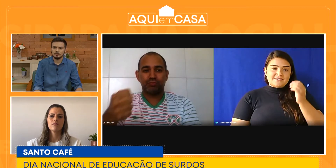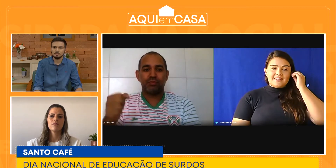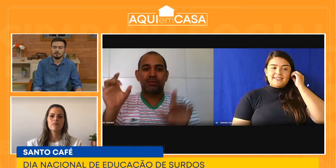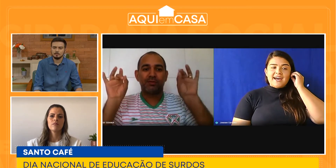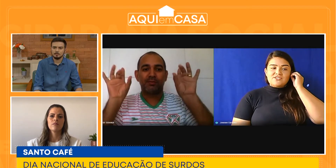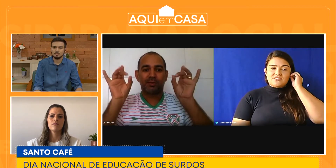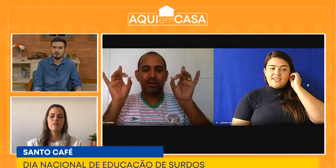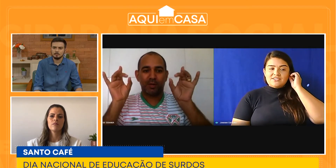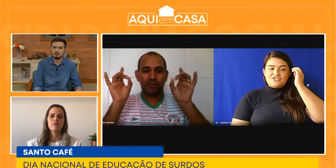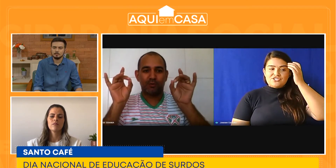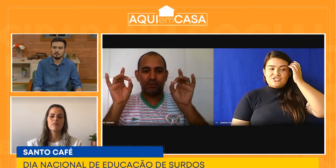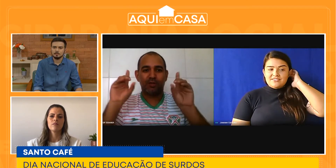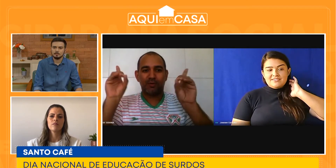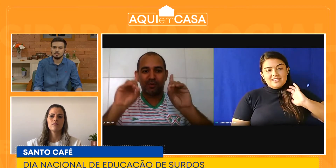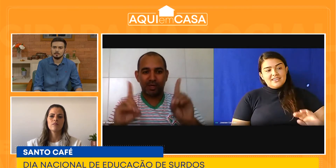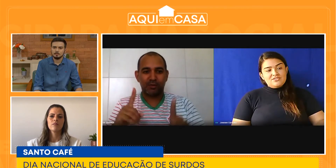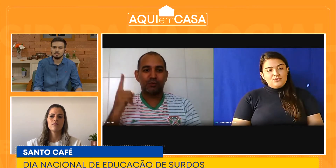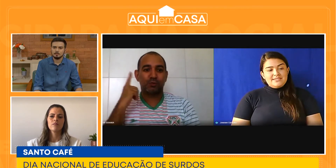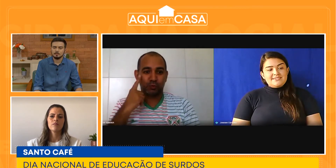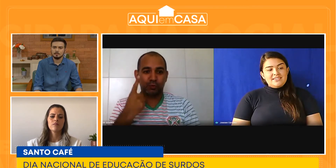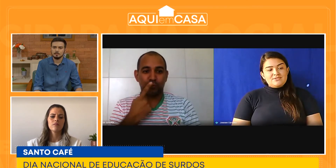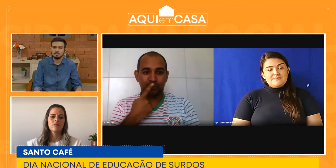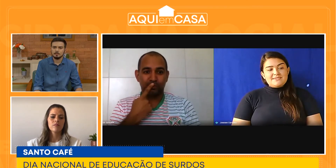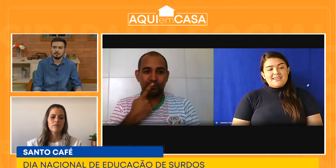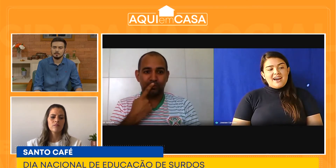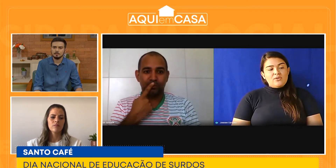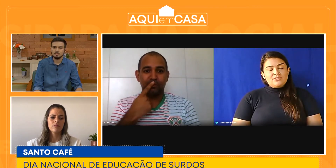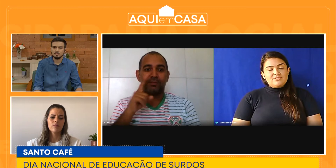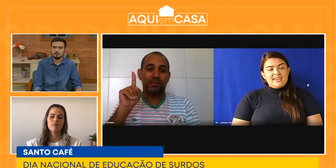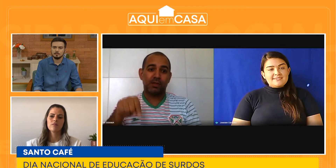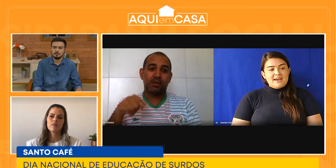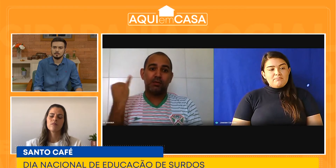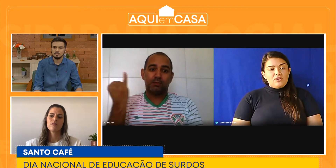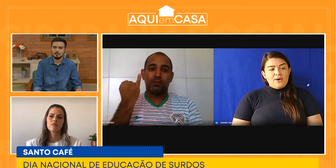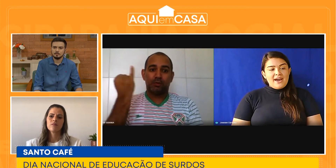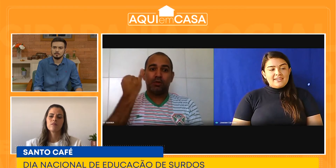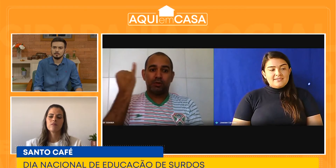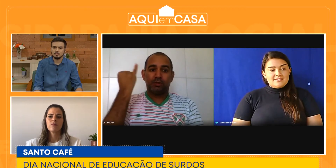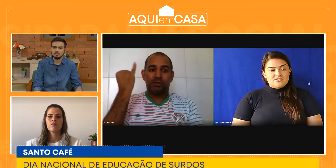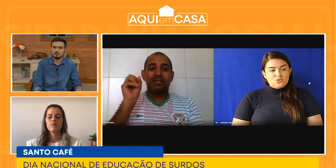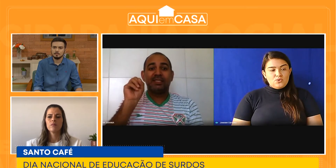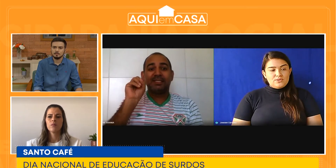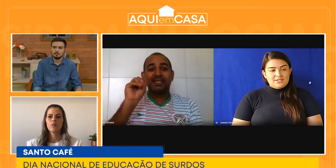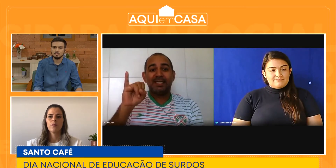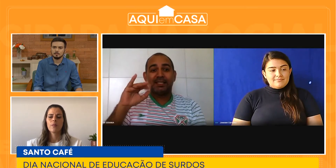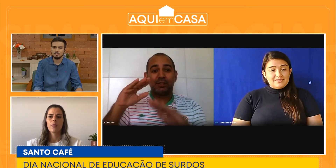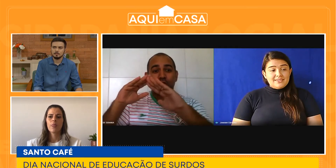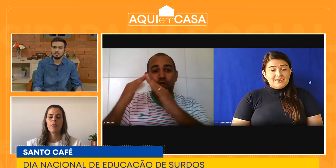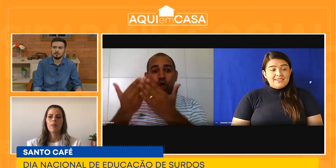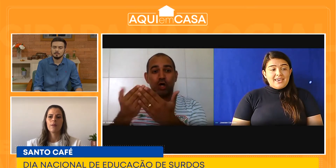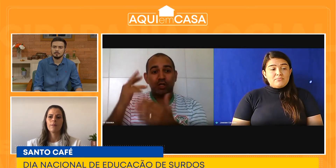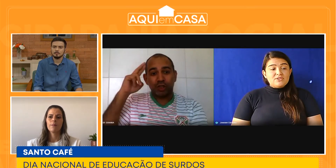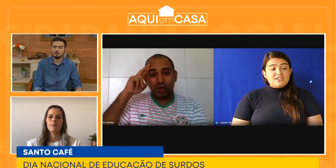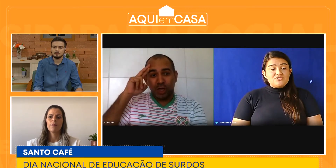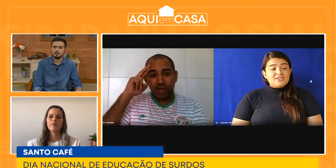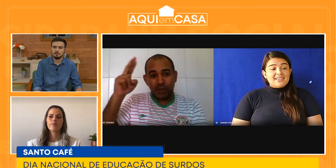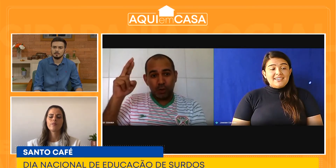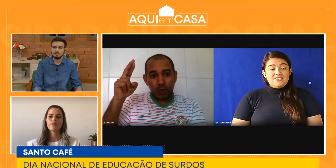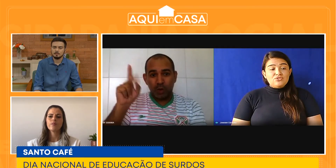facilidade, né, do ensino especial e não tem esse apoio à criança surda. E é importante o quê? Que em